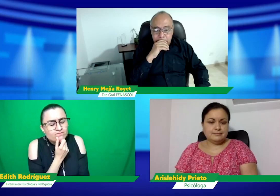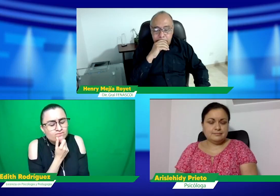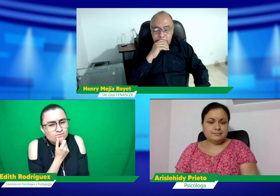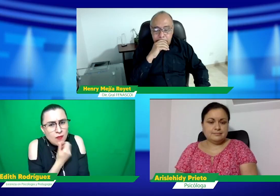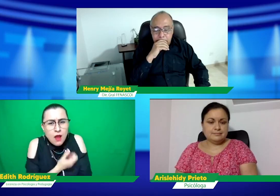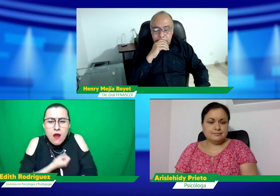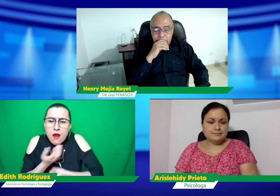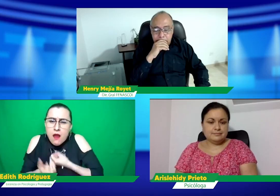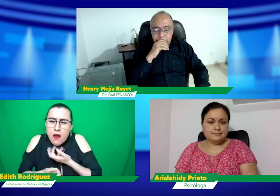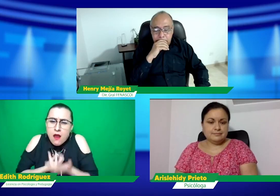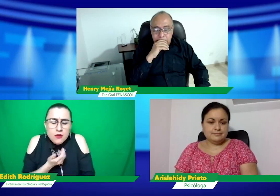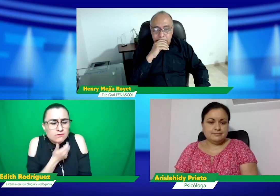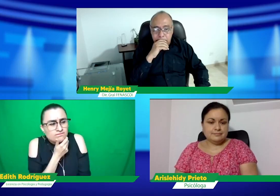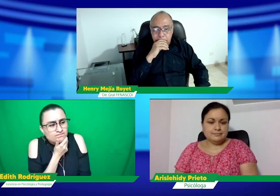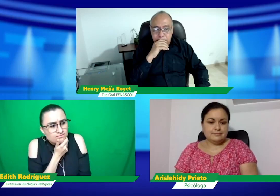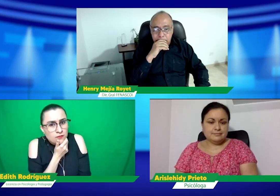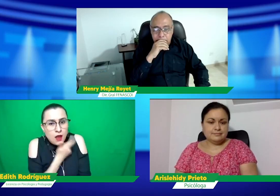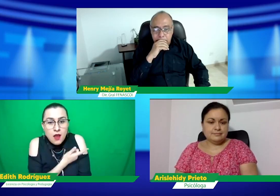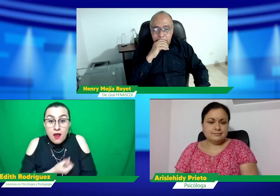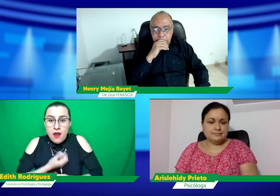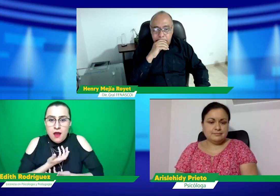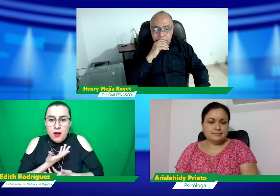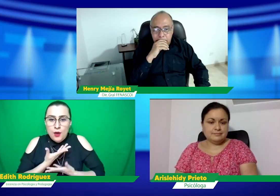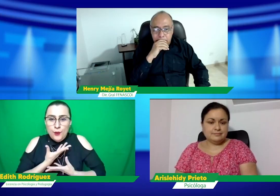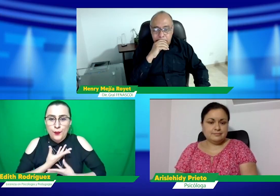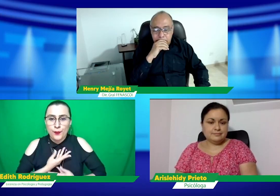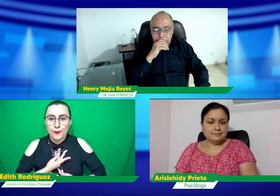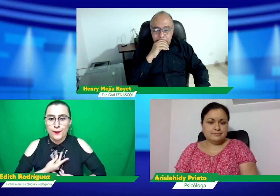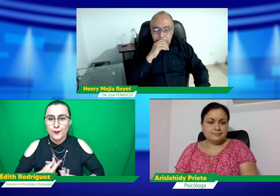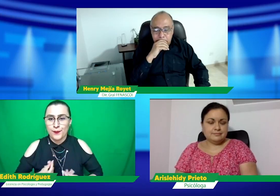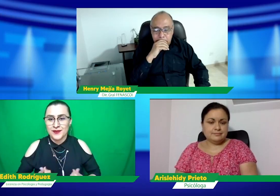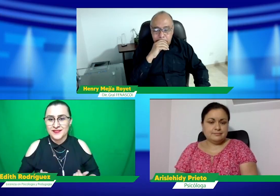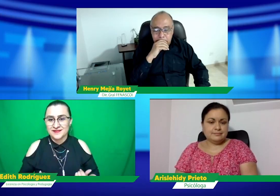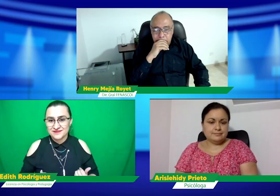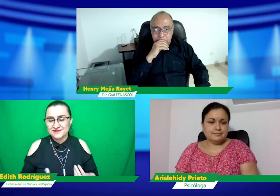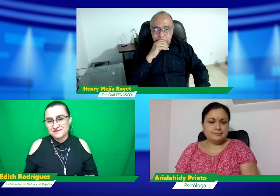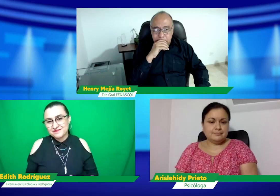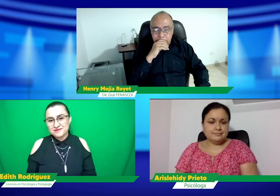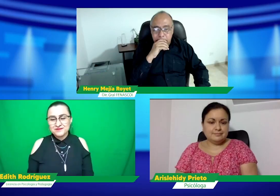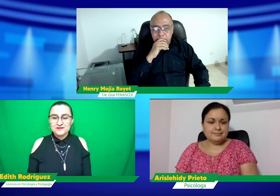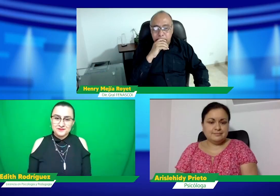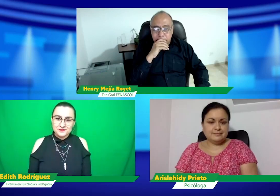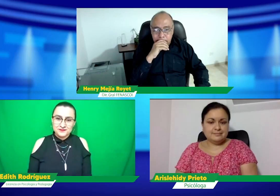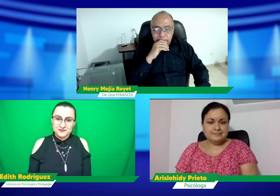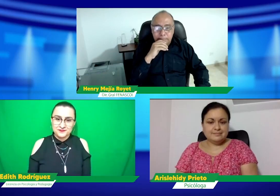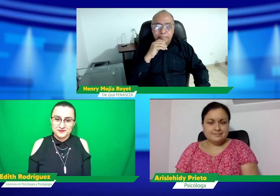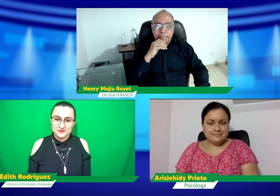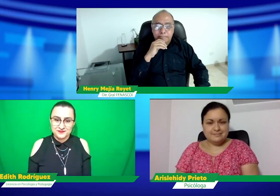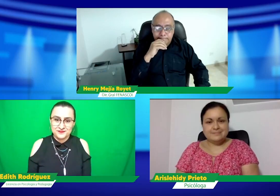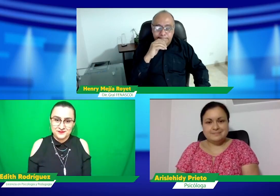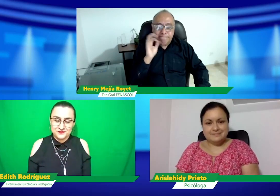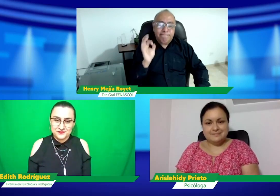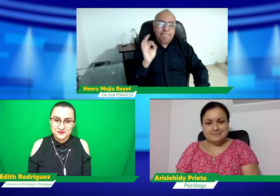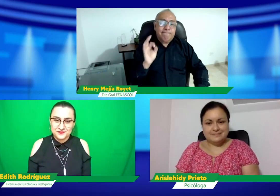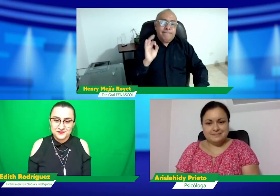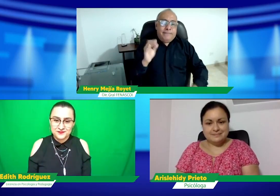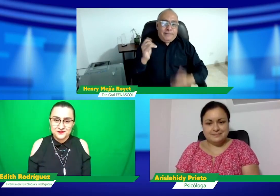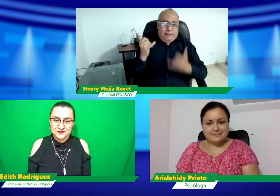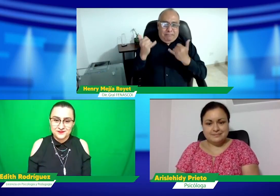atención, estar atento, qué es lo que la persona nos quiere decir, qué pueda descansar cuando nos puede expresar qué es lo que realmente está